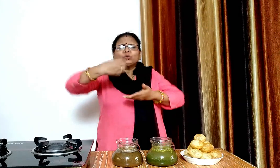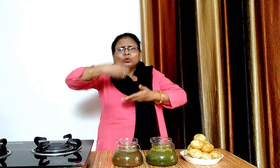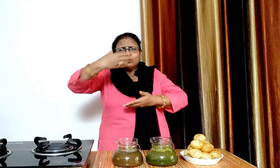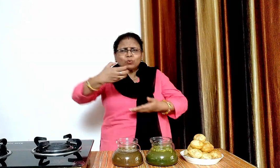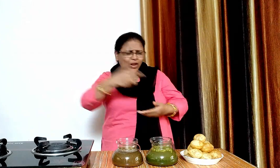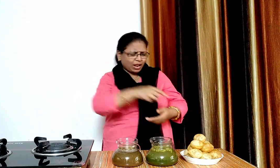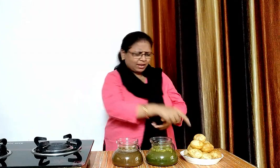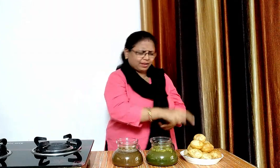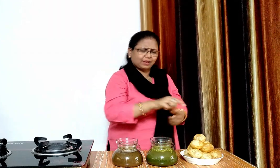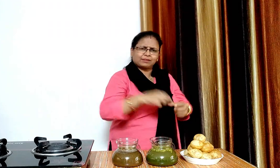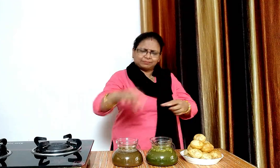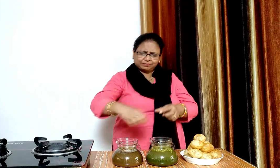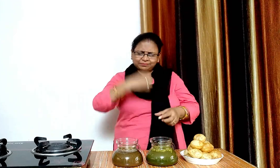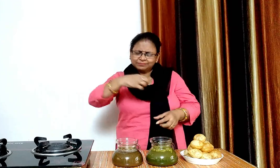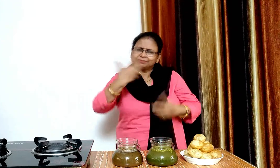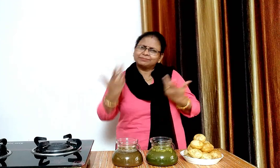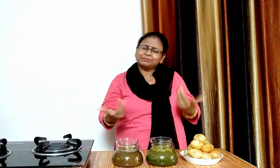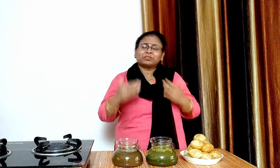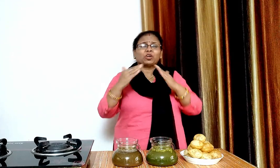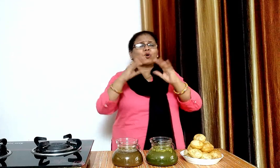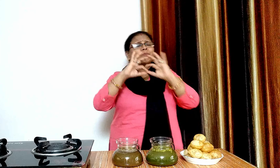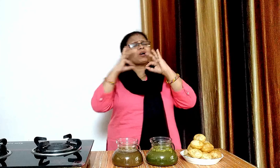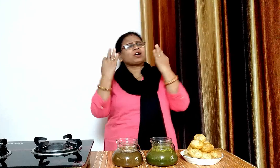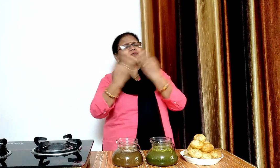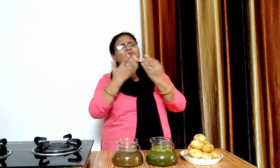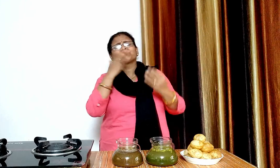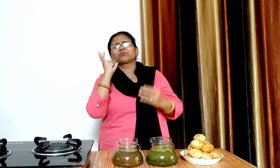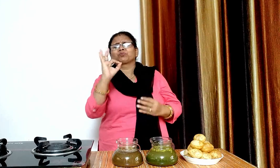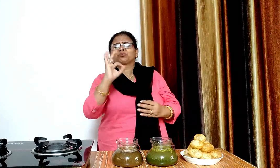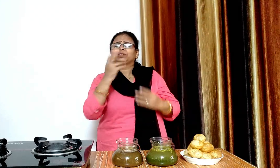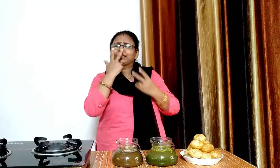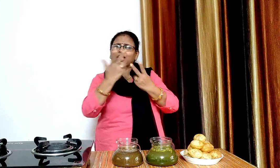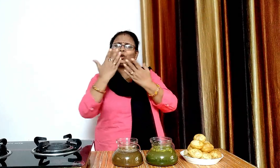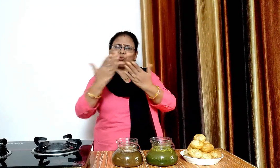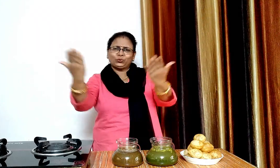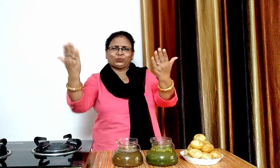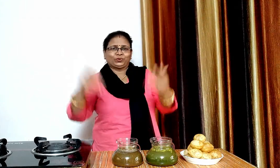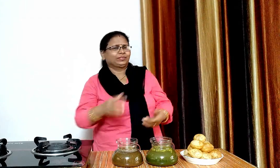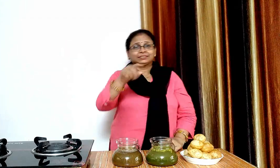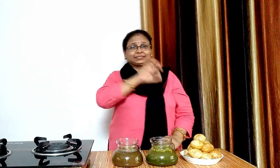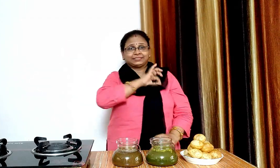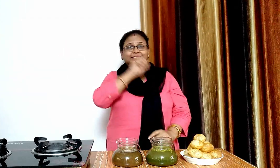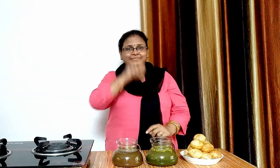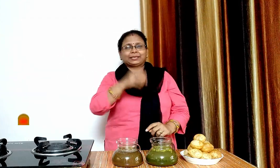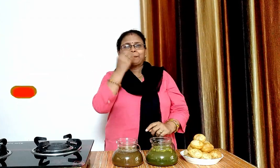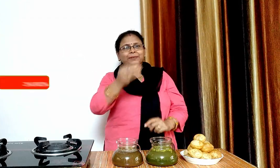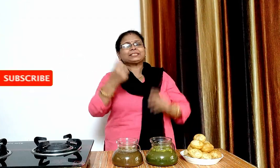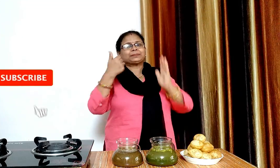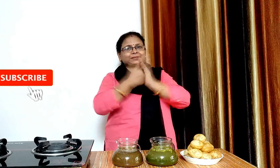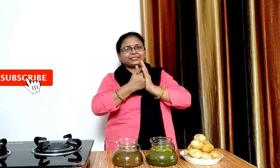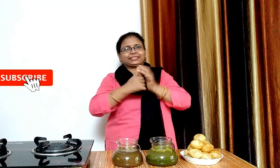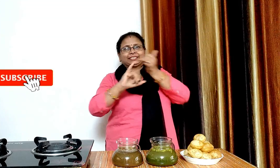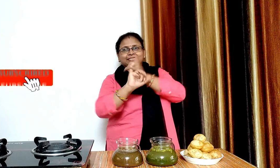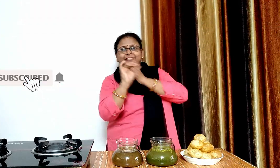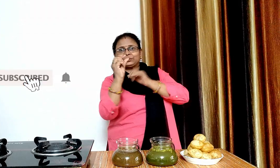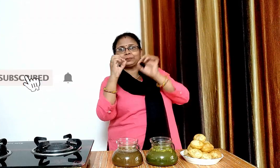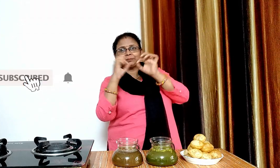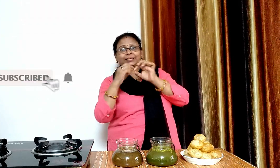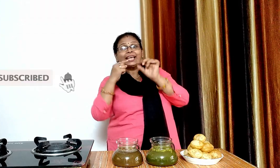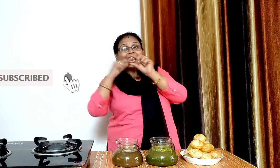गोलकपो के साथ इंज्जॉय कर सकते हैं आपकी फैमली को यह बहुती पसंद आएंगे अगर आपको मेरी वीडियो पसंद आई हो तो इस वीडियो को लाइक और